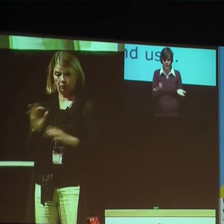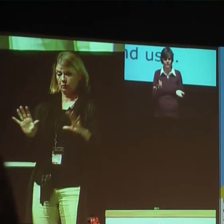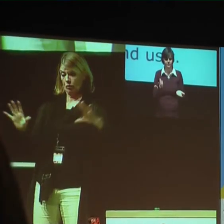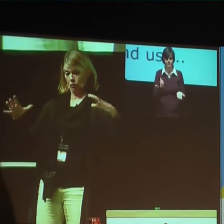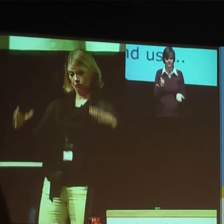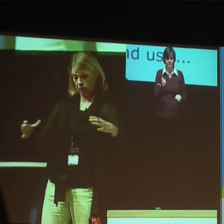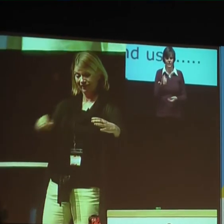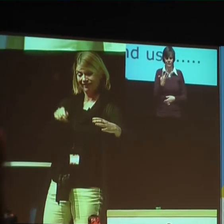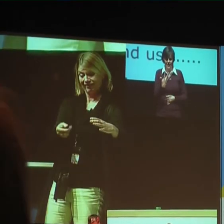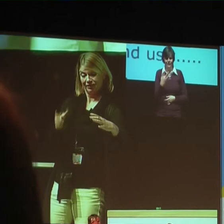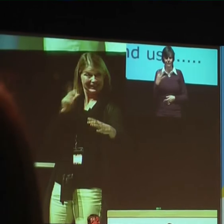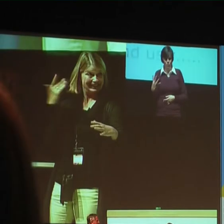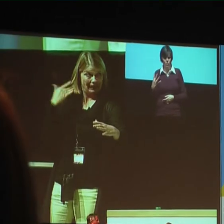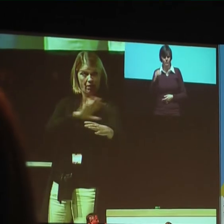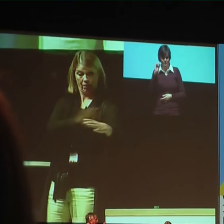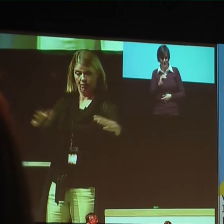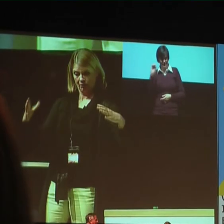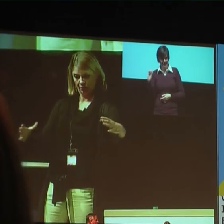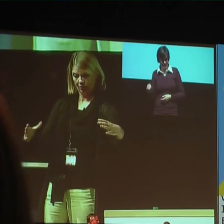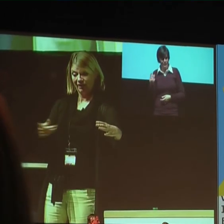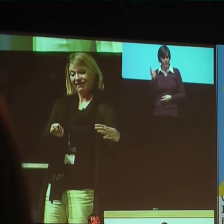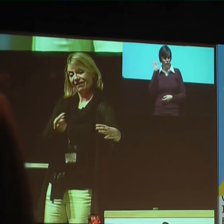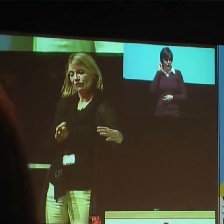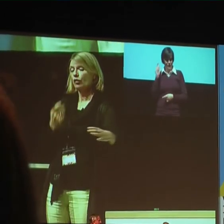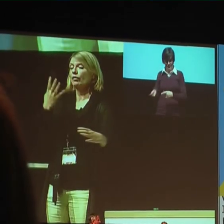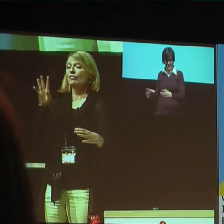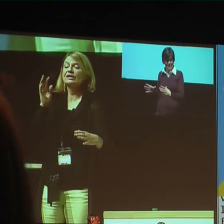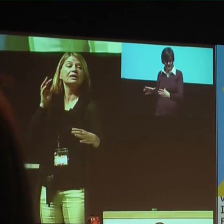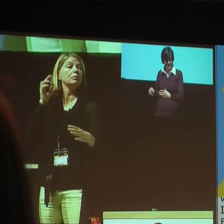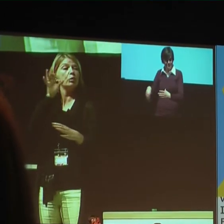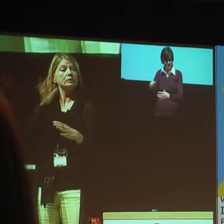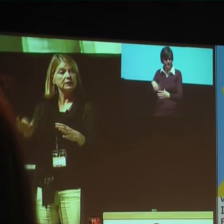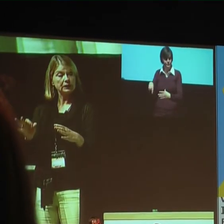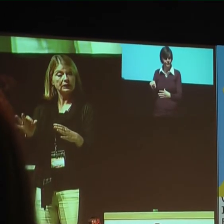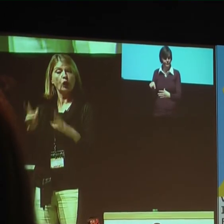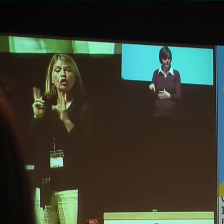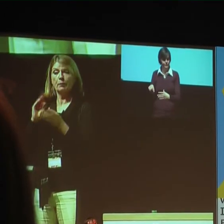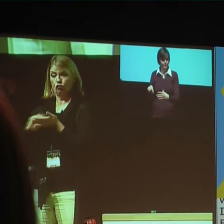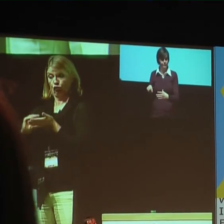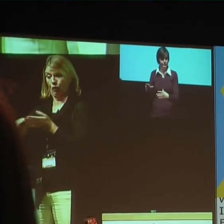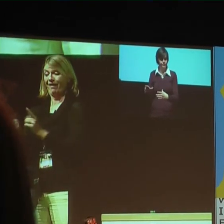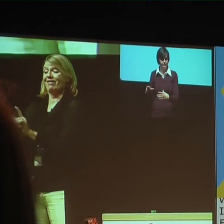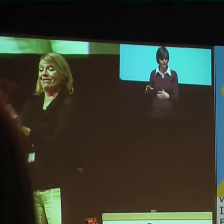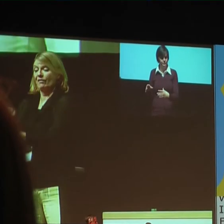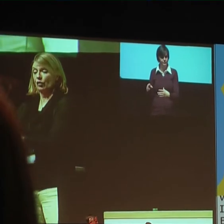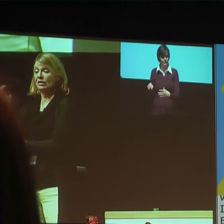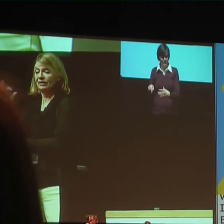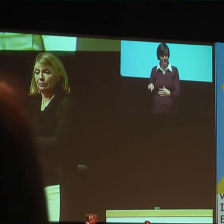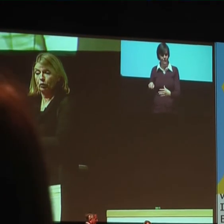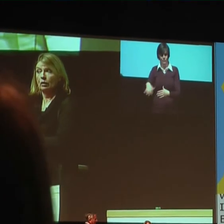normale Schule, davon etwa auch 20 Prozent auf Gymnasien. Zehn Prozent, also